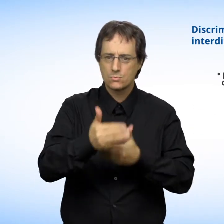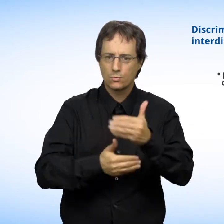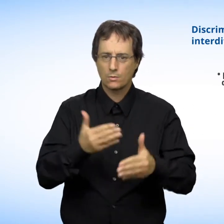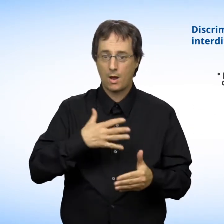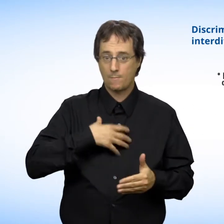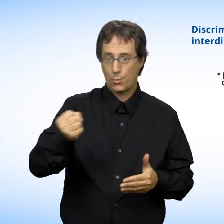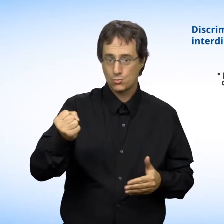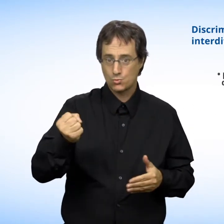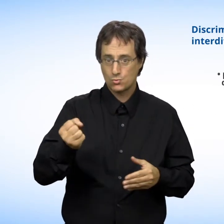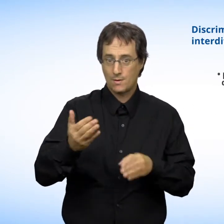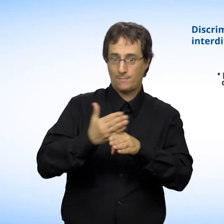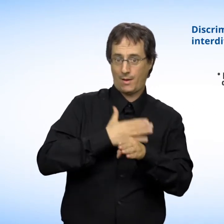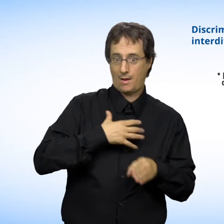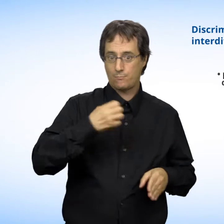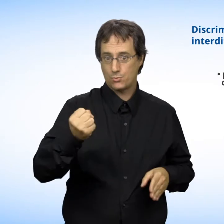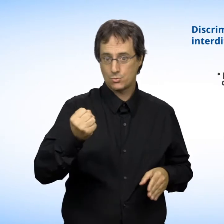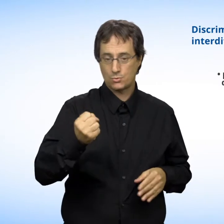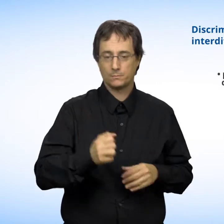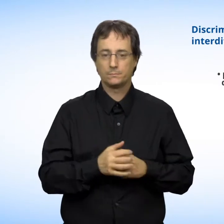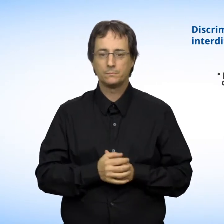Le processus d'embauche et de pré-embauche.